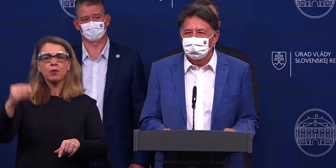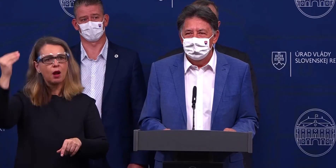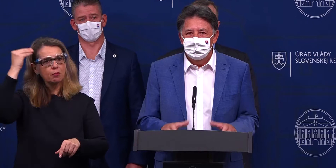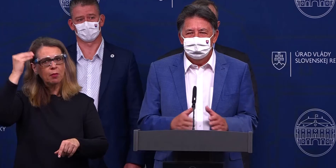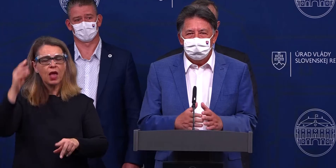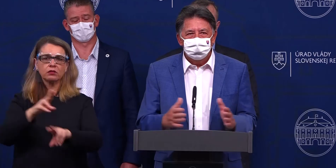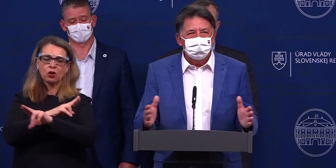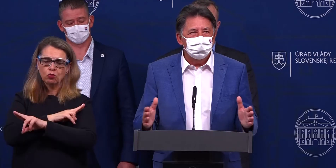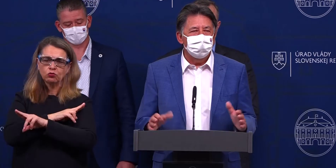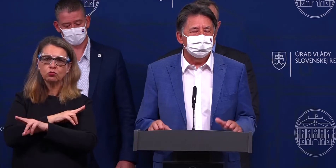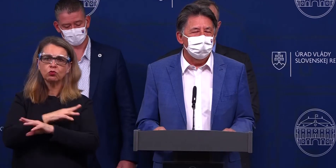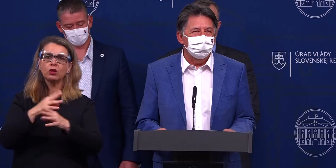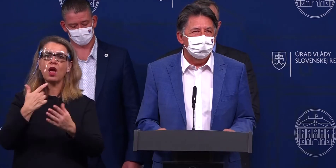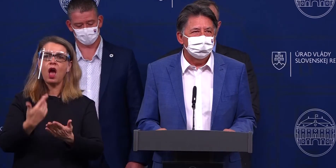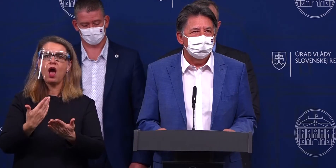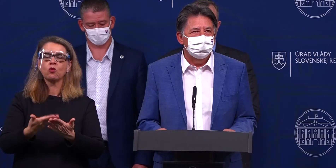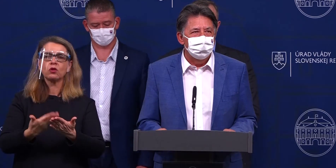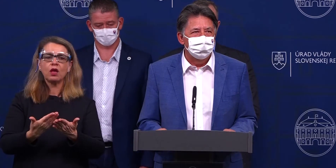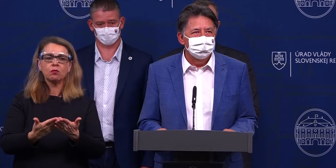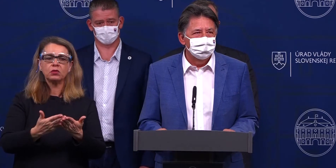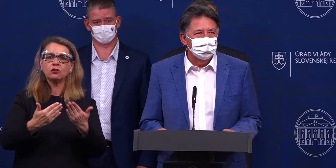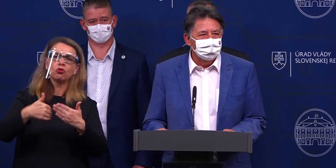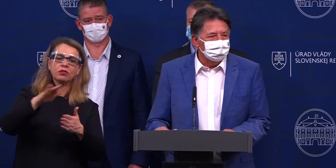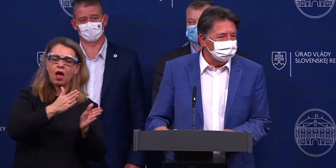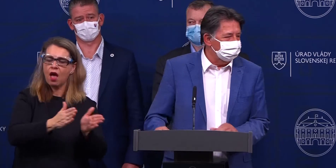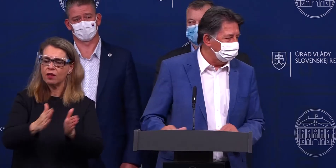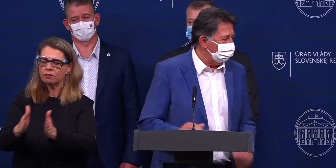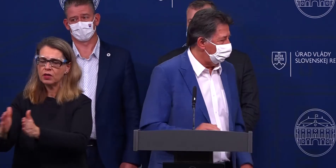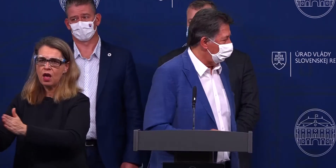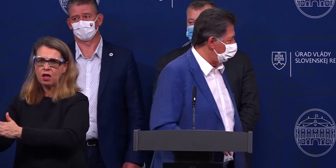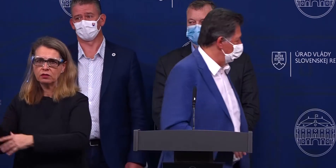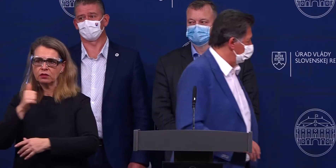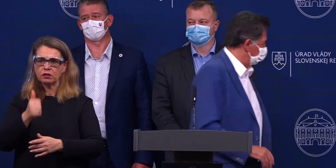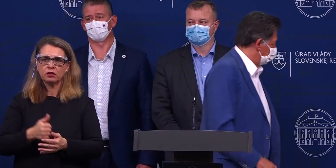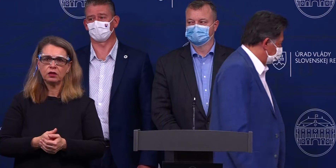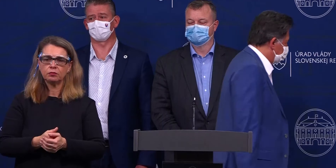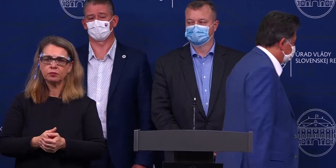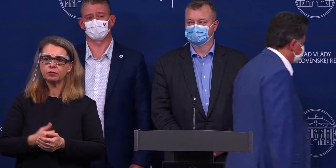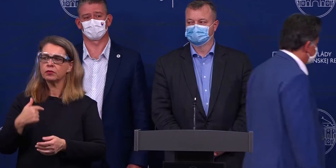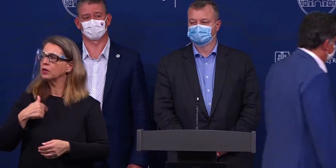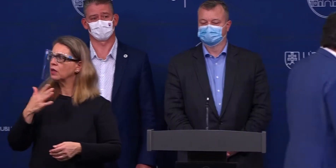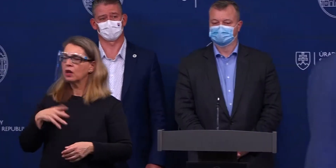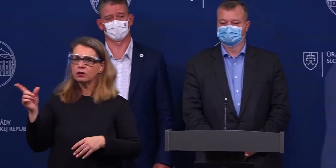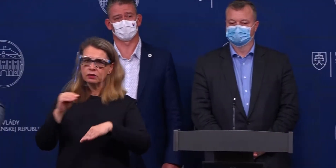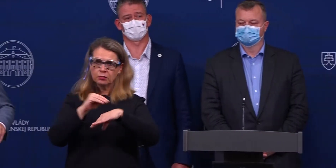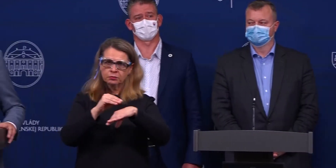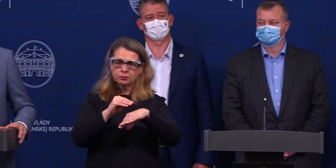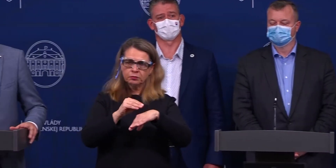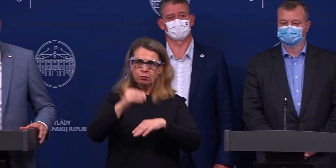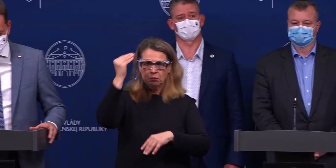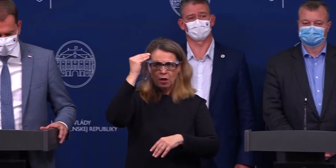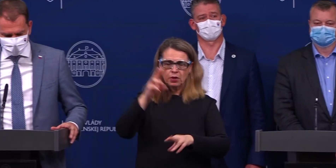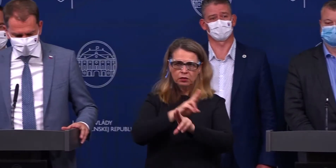z osnulých sa rozložiť na čo najviac dní. Ja by som chcel tejto pamiatke z osnulých trošku ešte